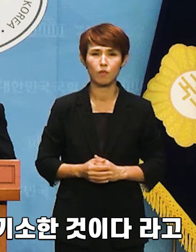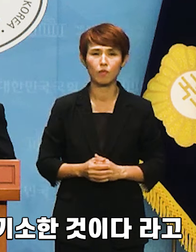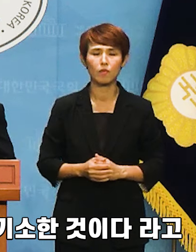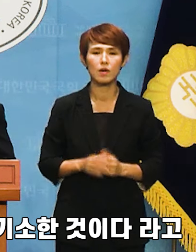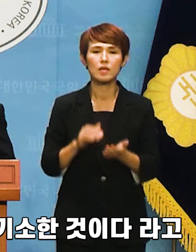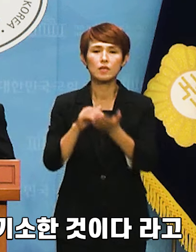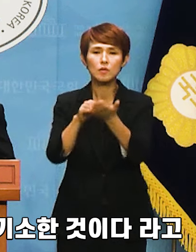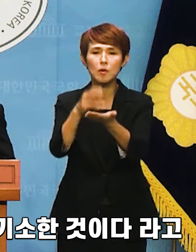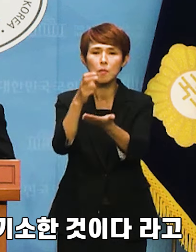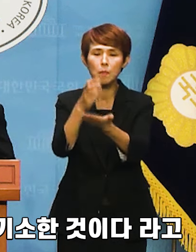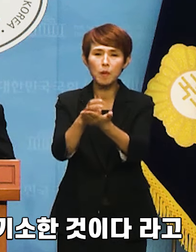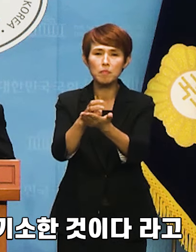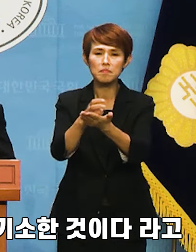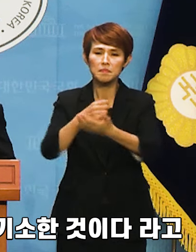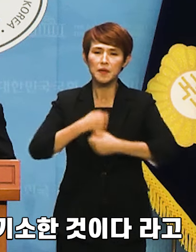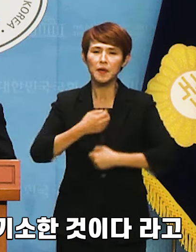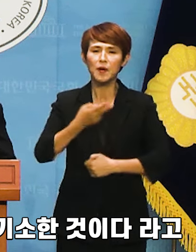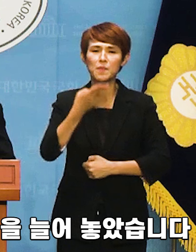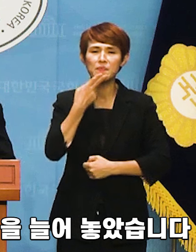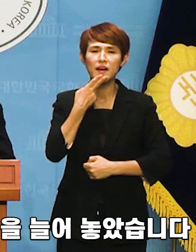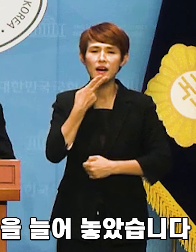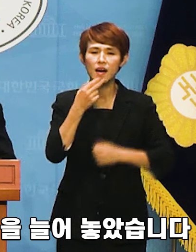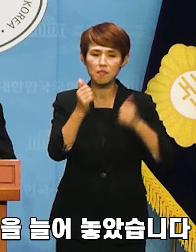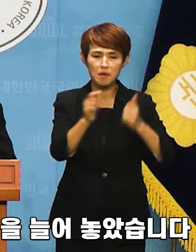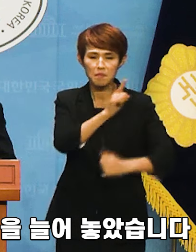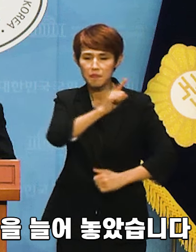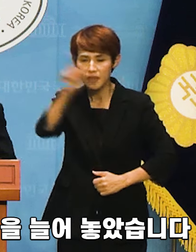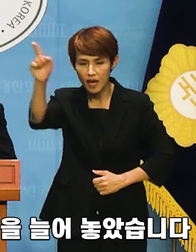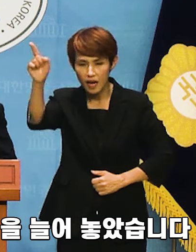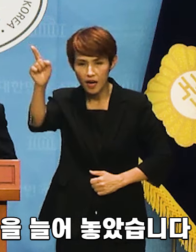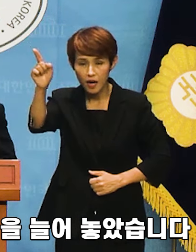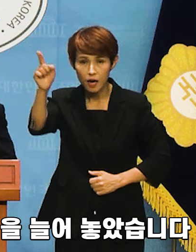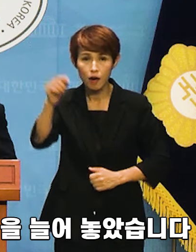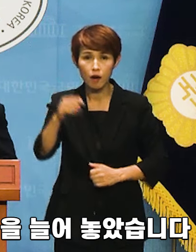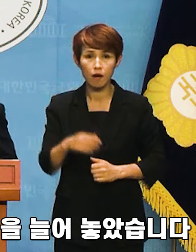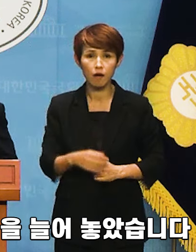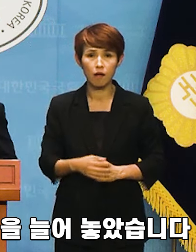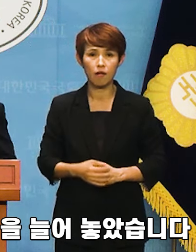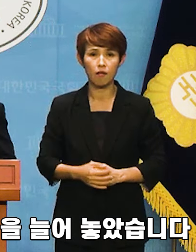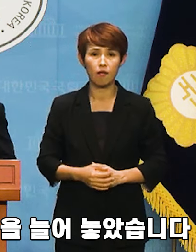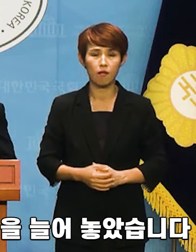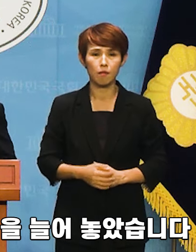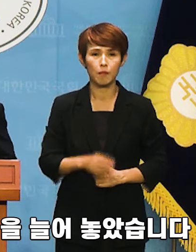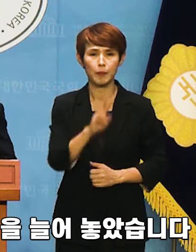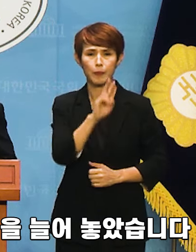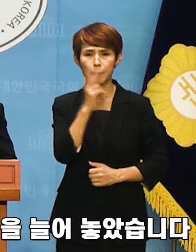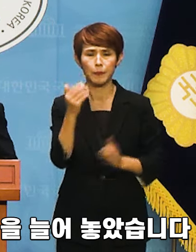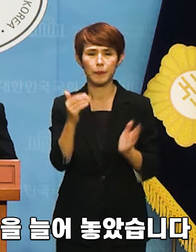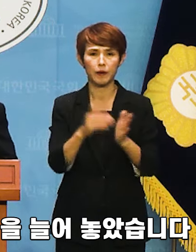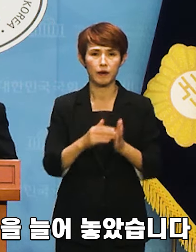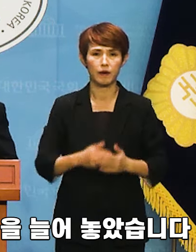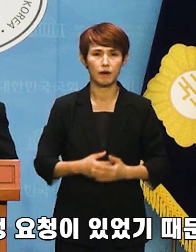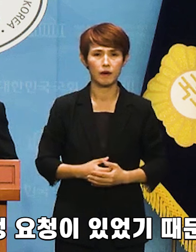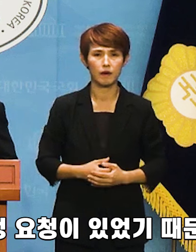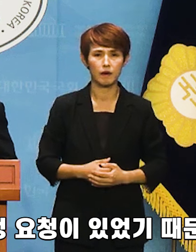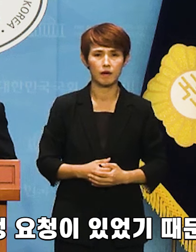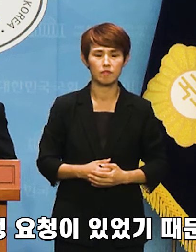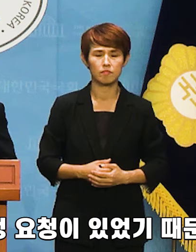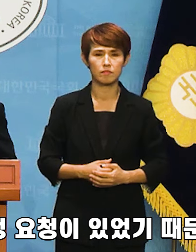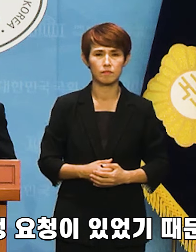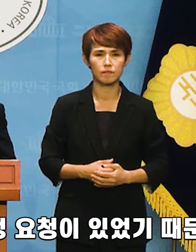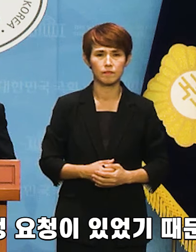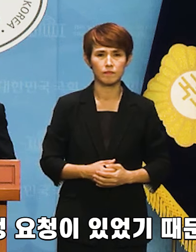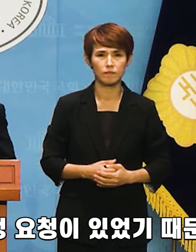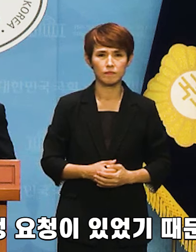미준수로 기소한 것이다 라고 갑자기 조금 전에 추가로 변명을 늘어놓았습니다. 이것은